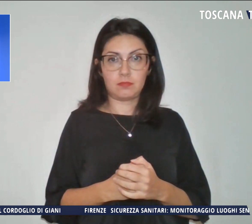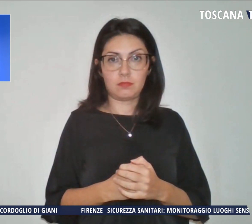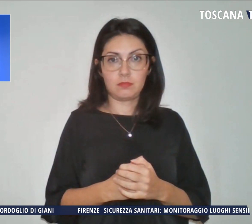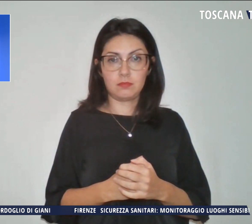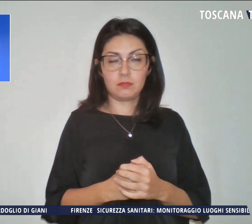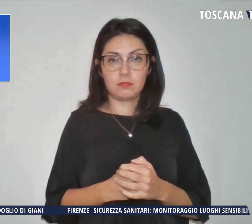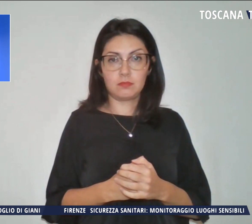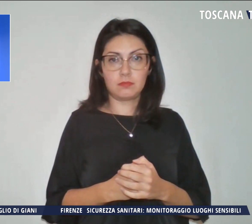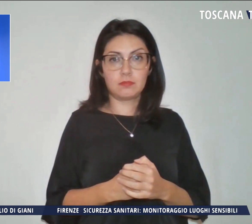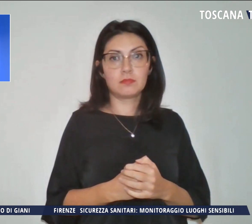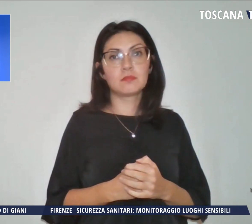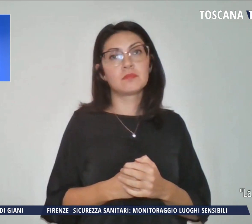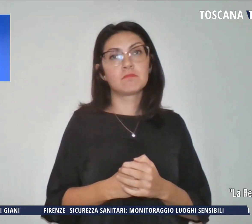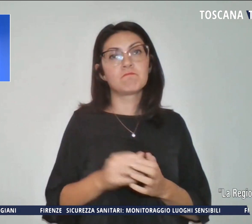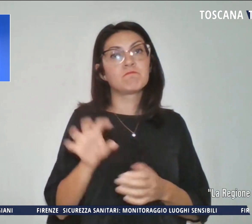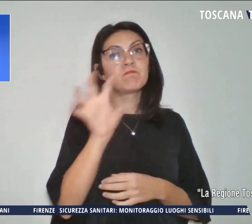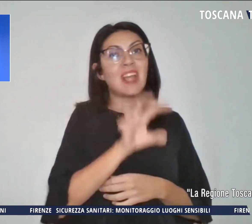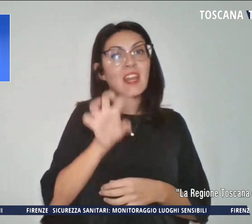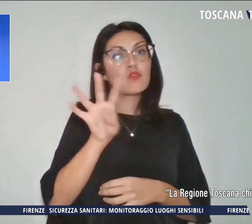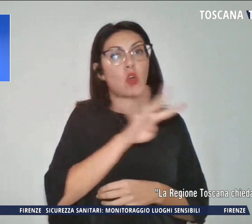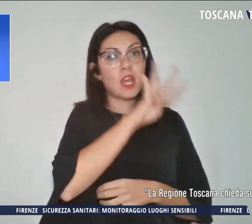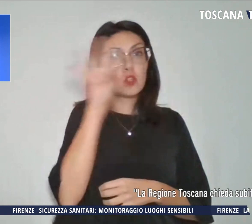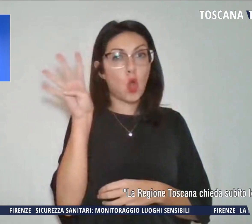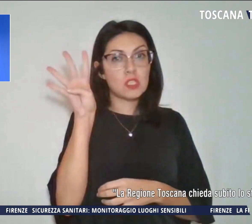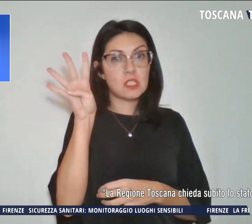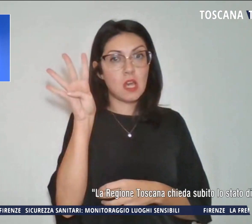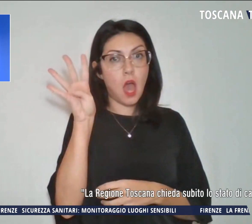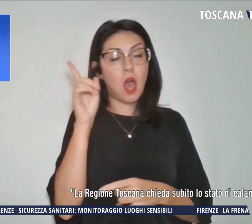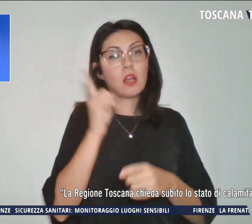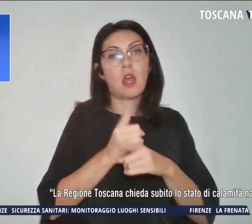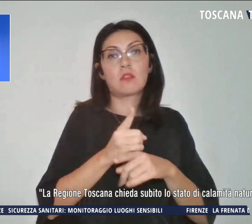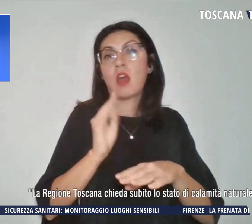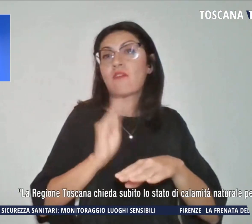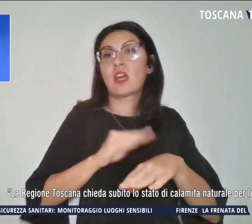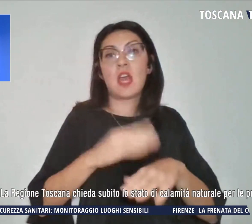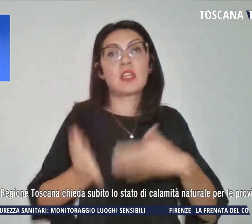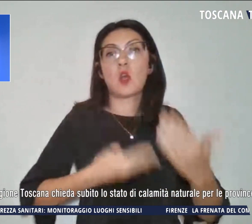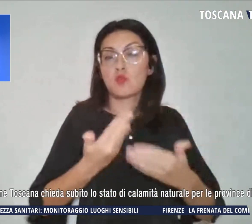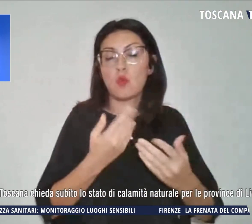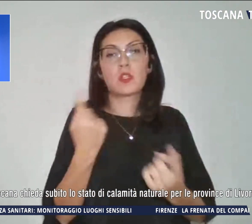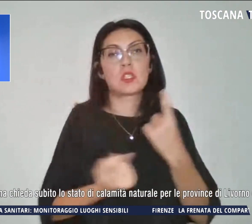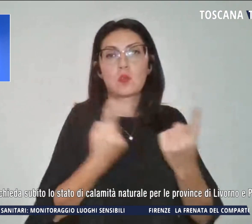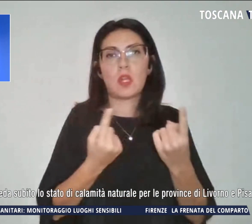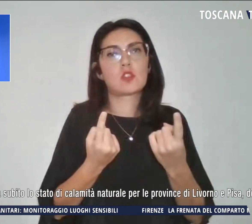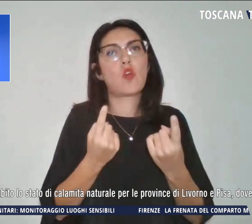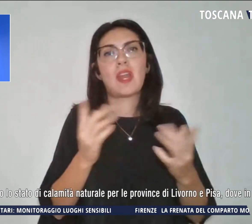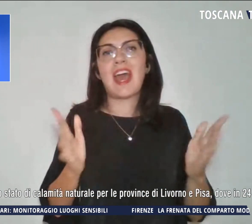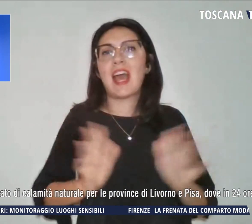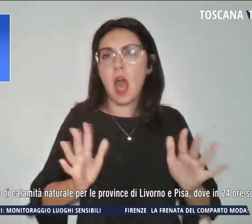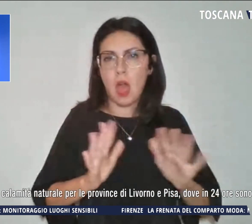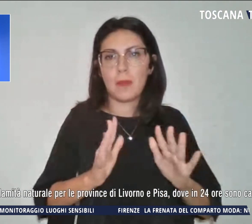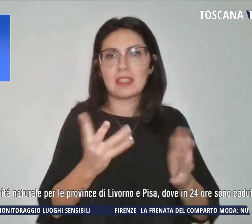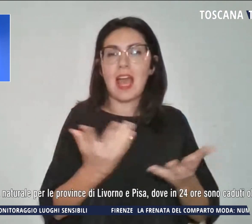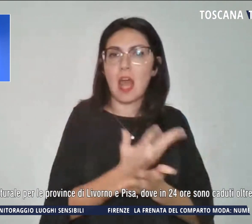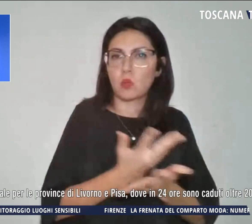La regione toscana chieda subito lo stato di calamità naturale per le province di Livorno e Pisa